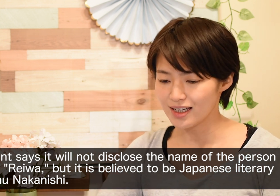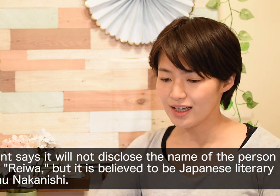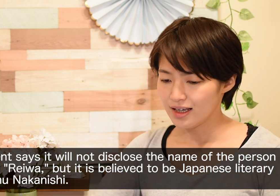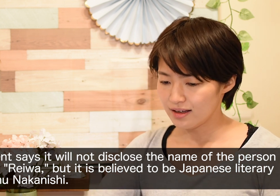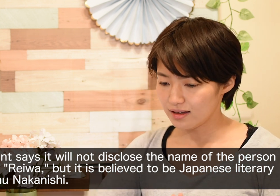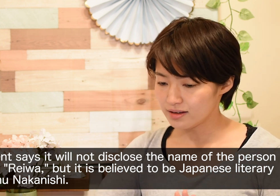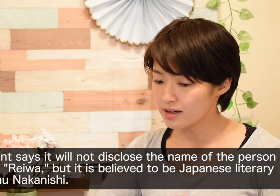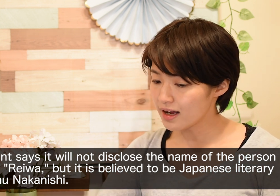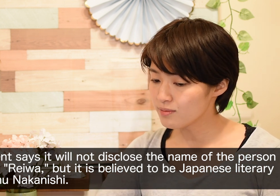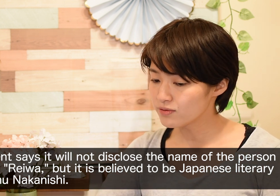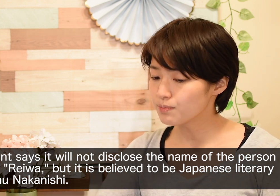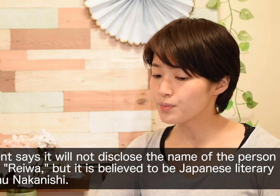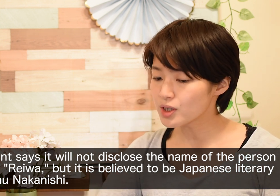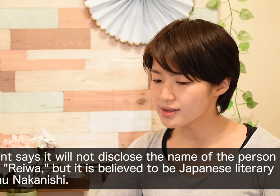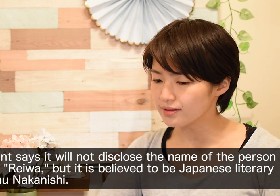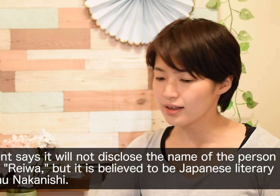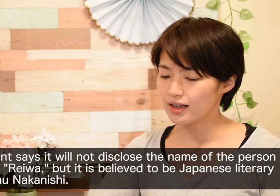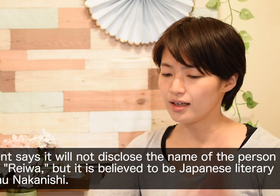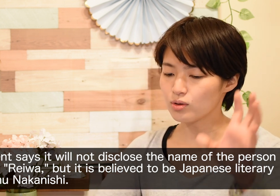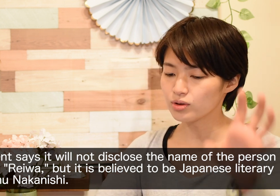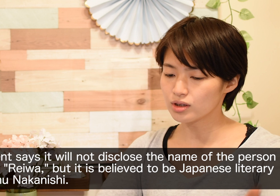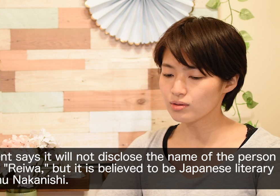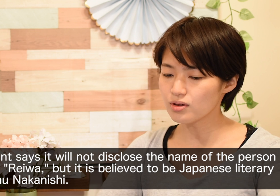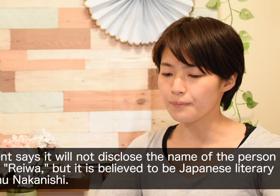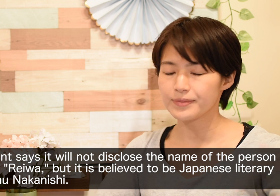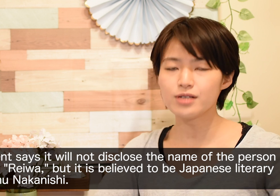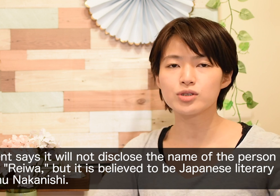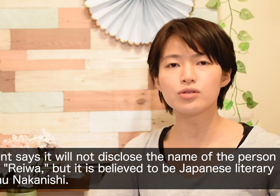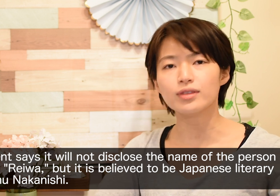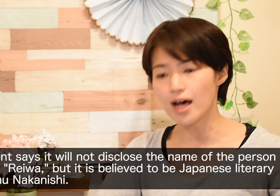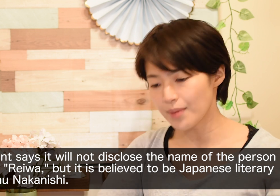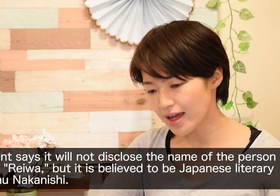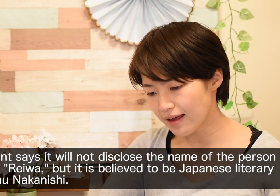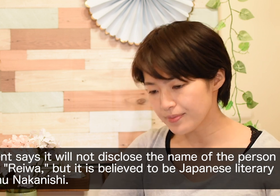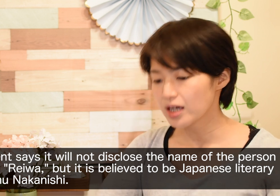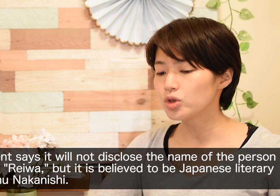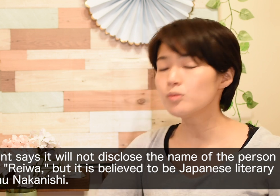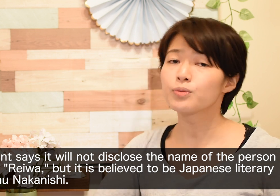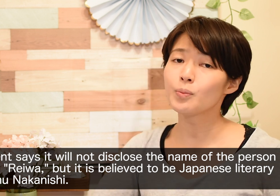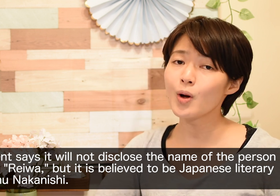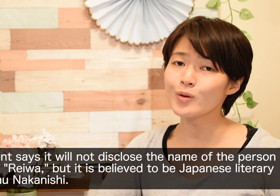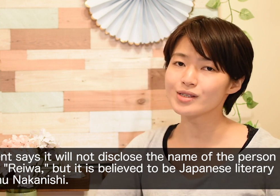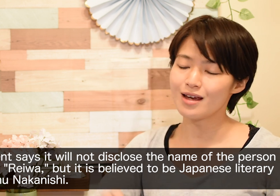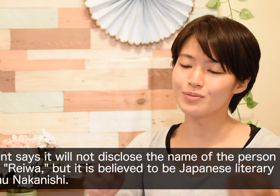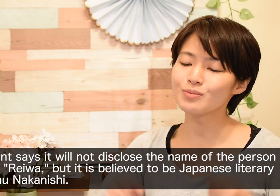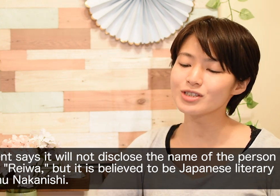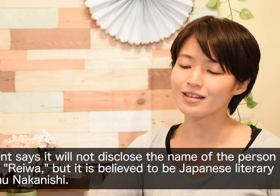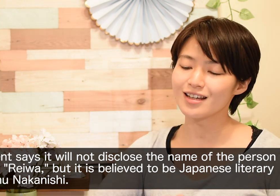the name of the personこの人の人物の名前who proposedプロポーズ、結